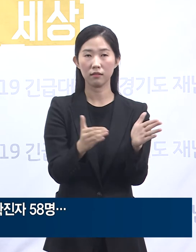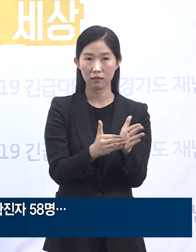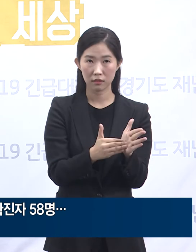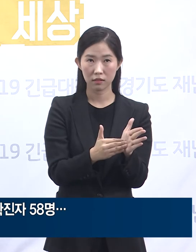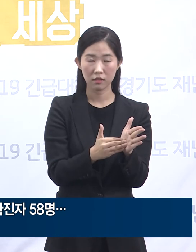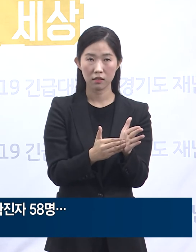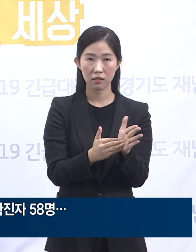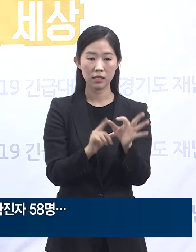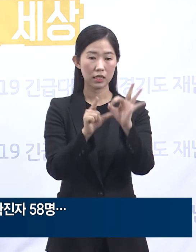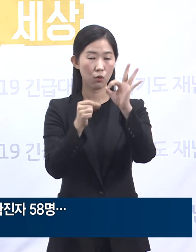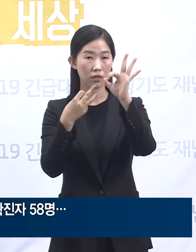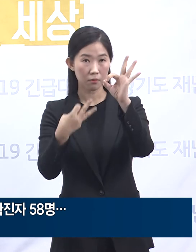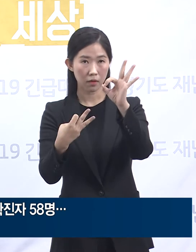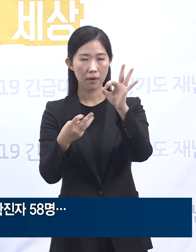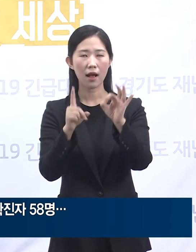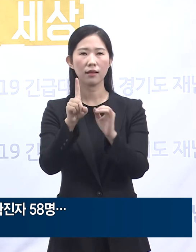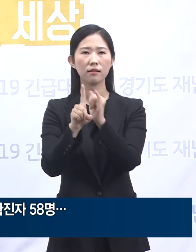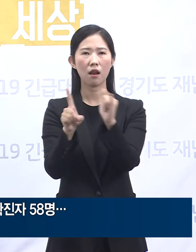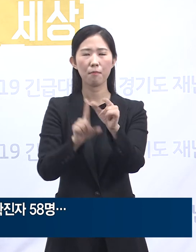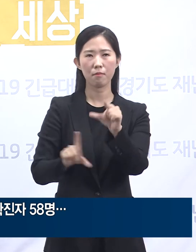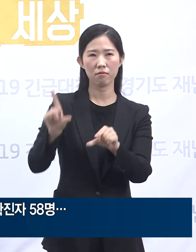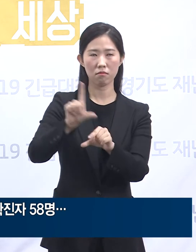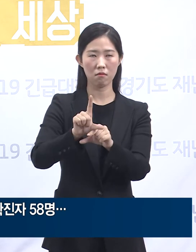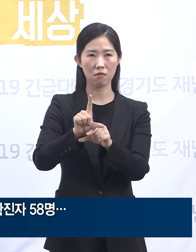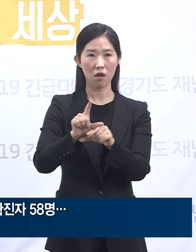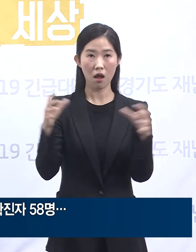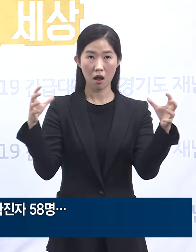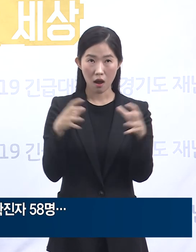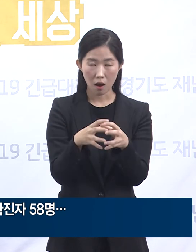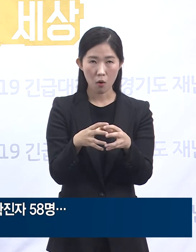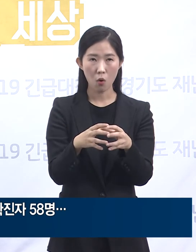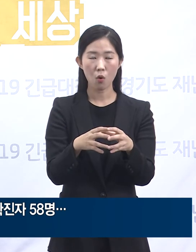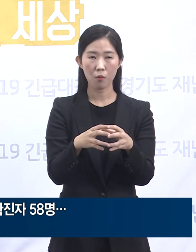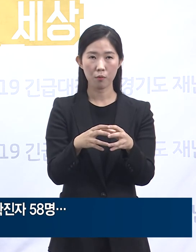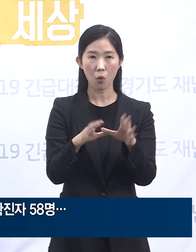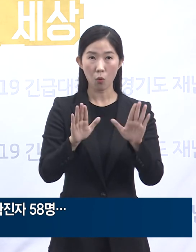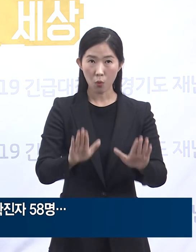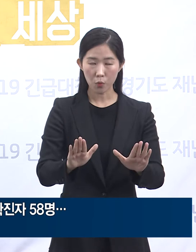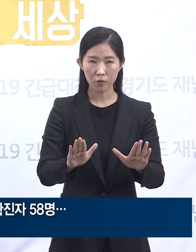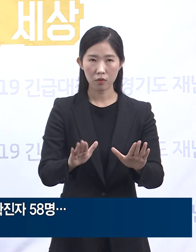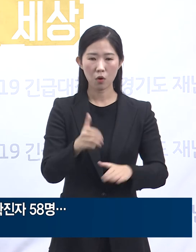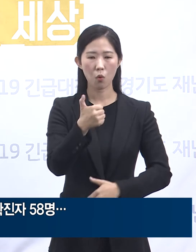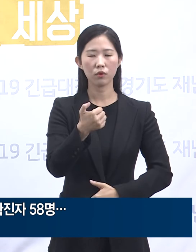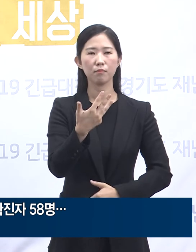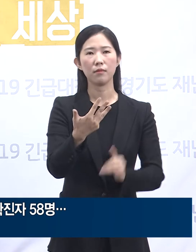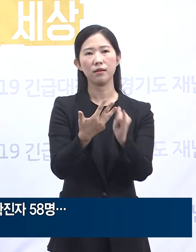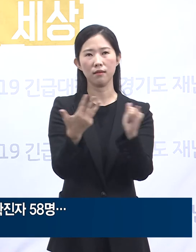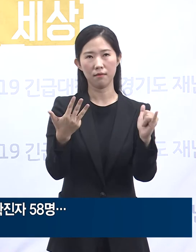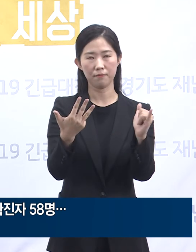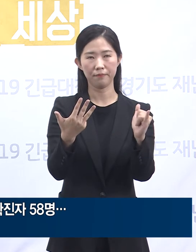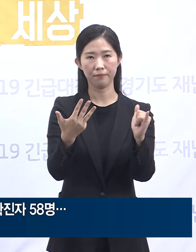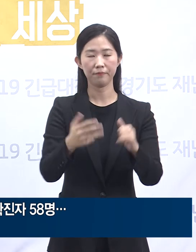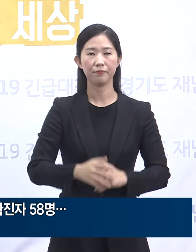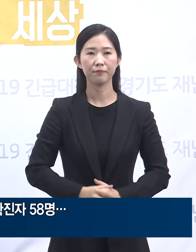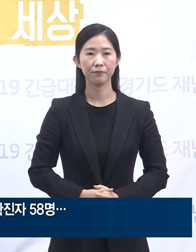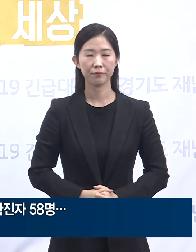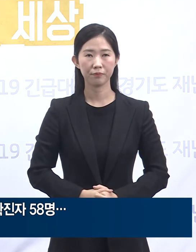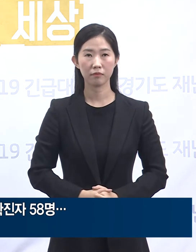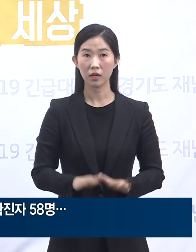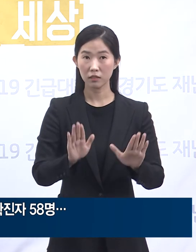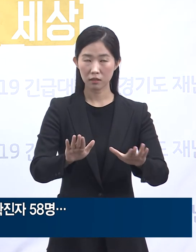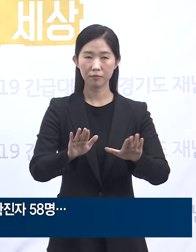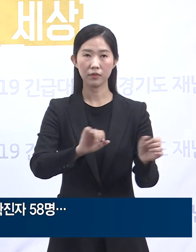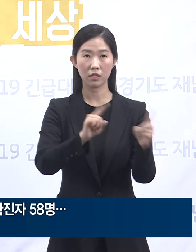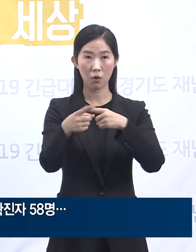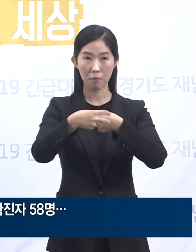13일 1명이 추가 확진 판정을 받으면서 오늘 0시 기준으로 확진자는 모두 58명이 되었습니다. 현재